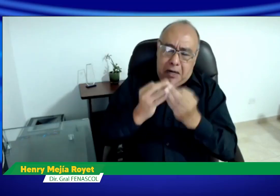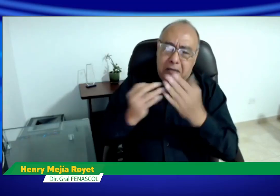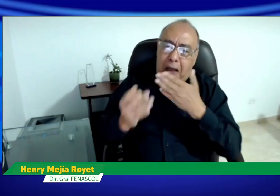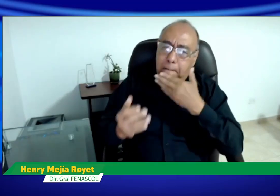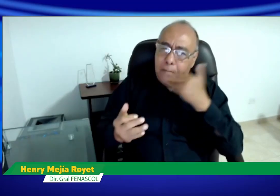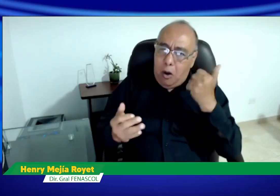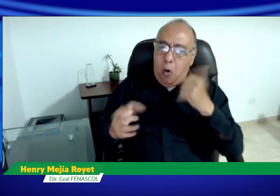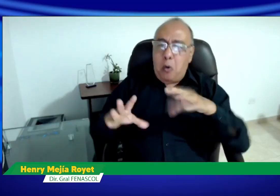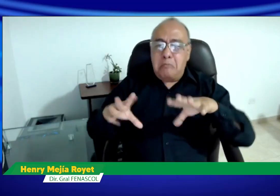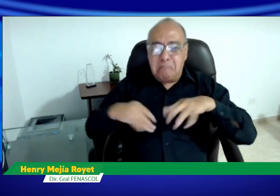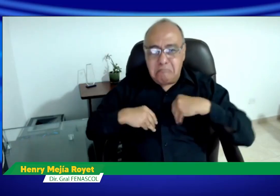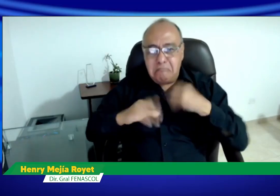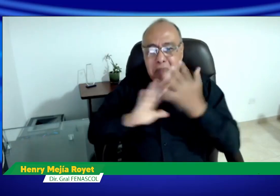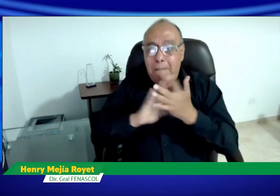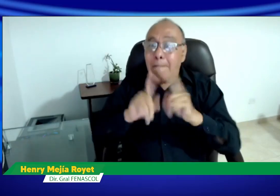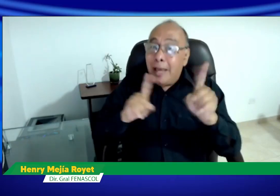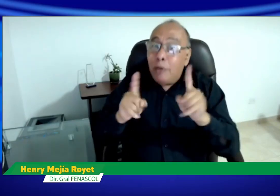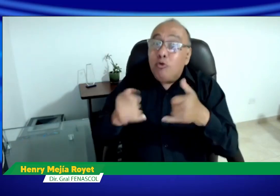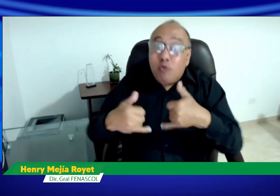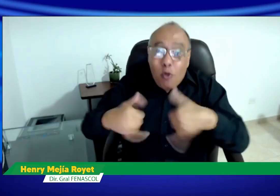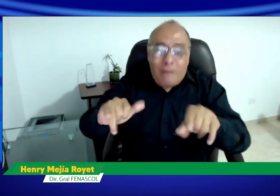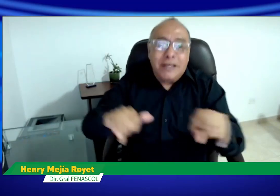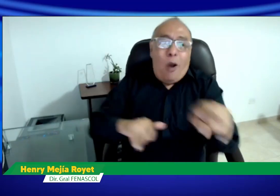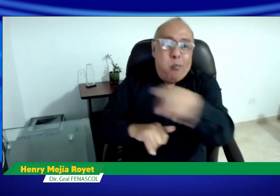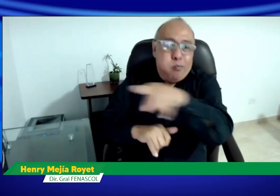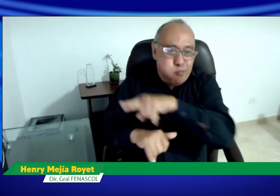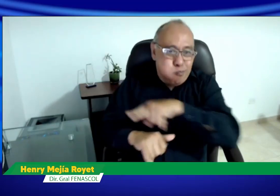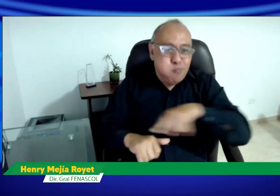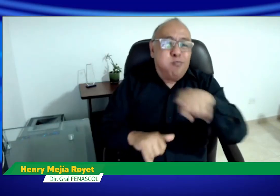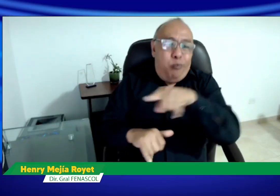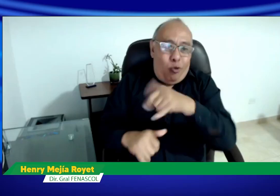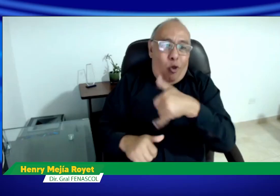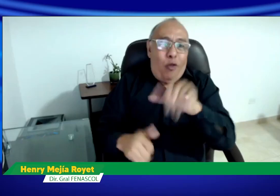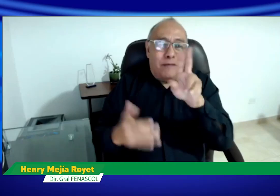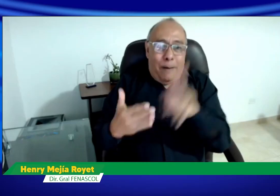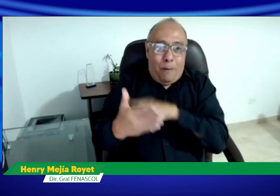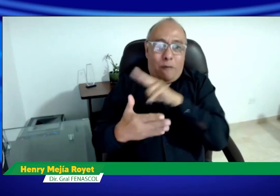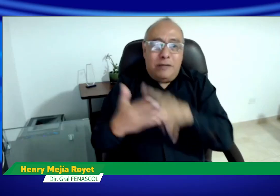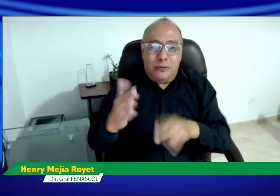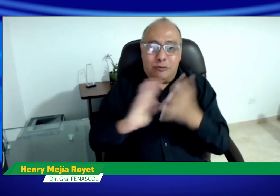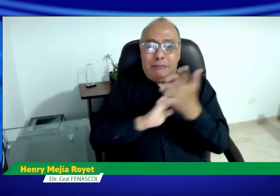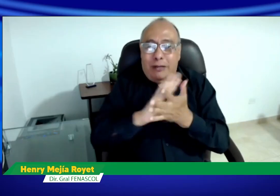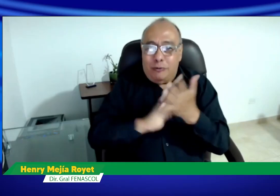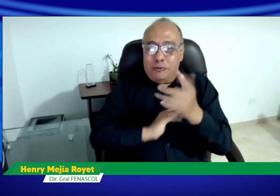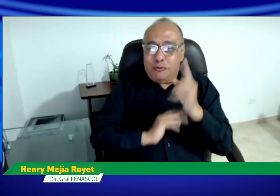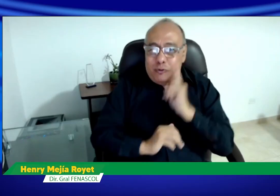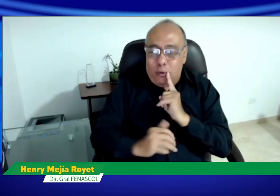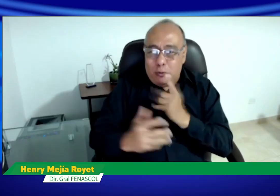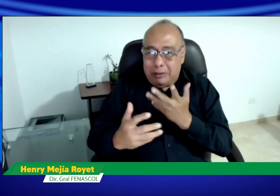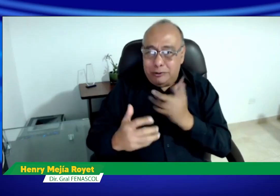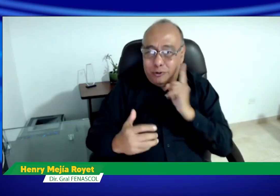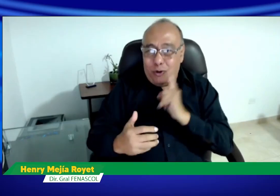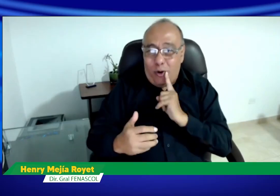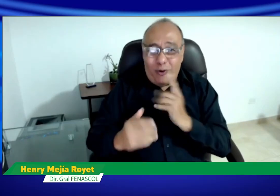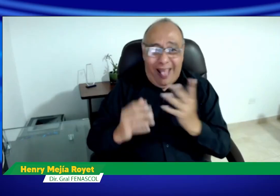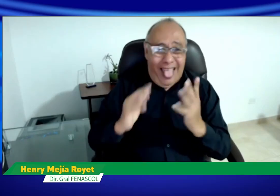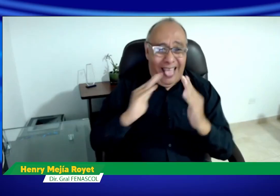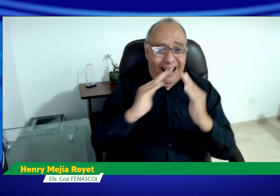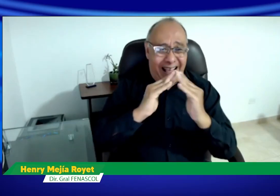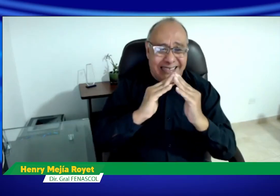lengua de señas, se le generaban ciertos traumas. Vemos que esa situación ha ido cambiando poco a poco, sin embargo, todavía hay familias que le